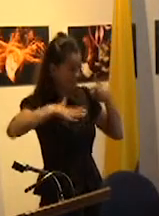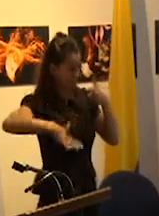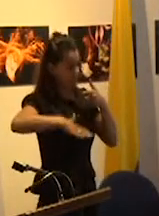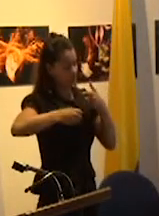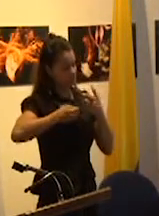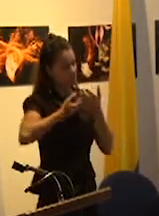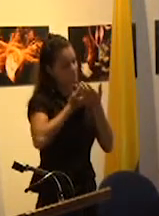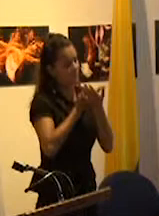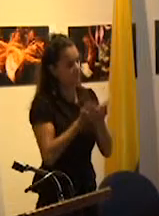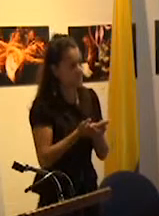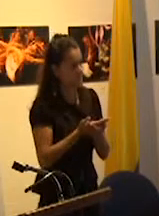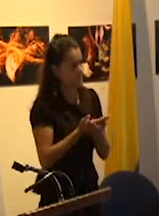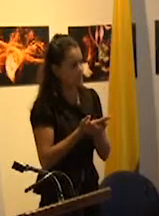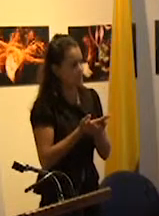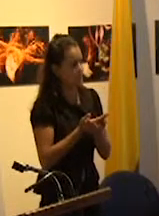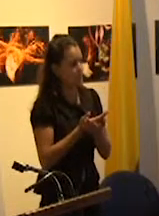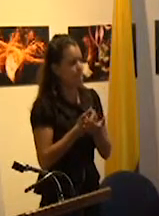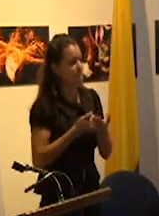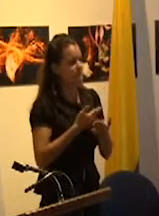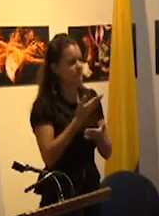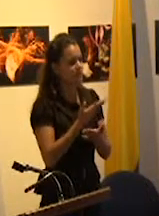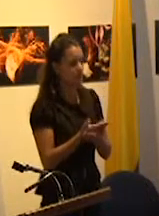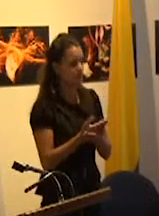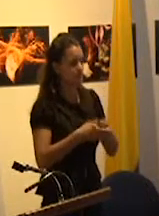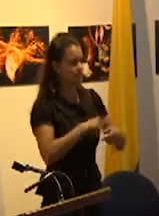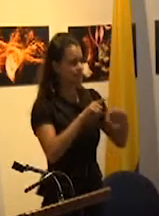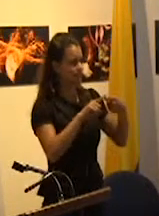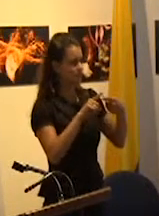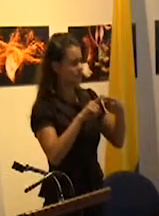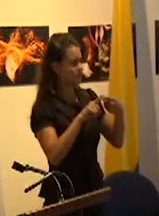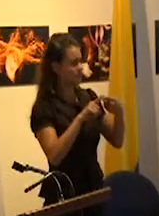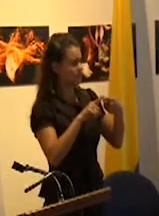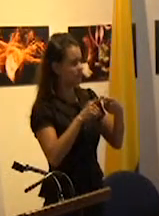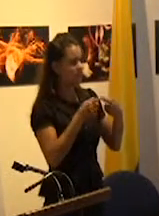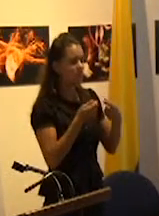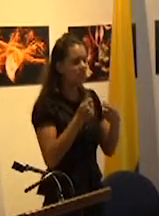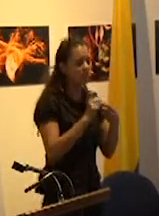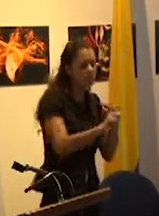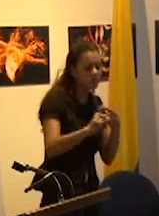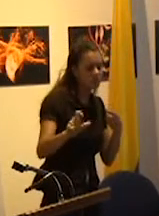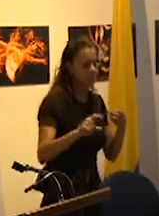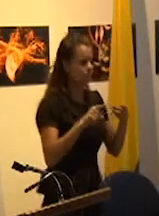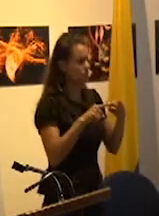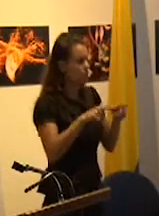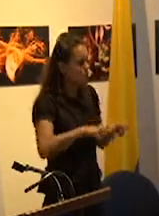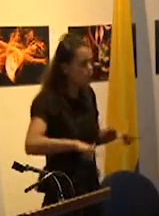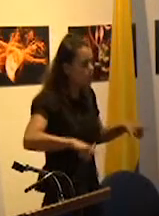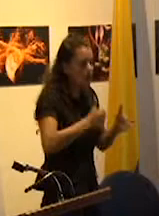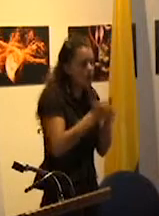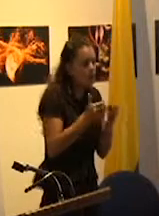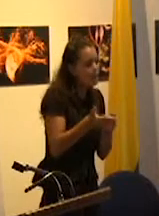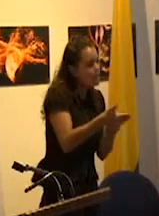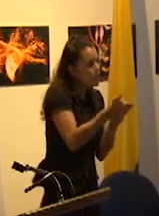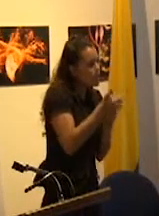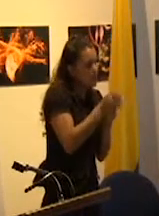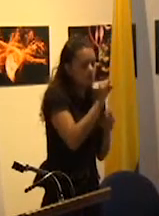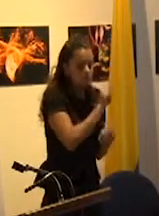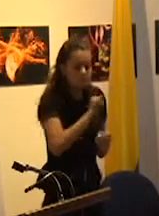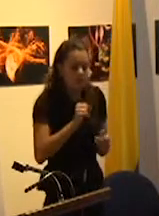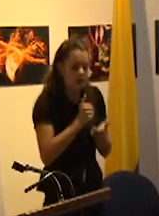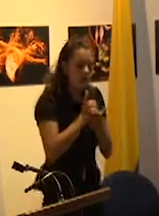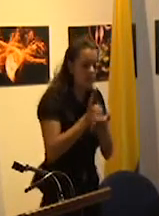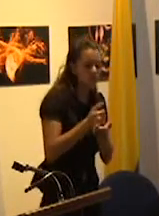impuestos progresivos sobre el ingreso establecimientos de mecanismos de protección que resguardan a los